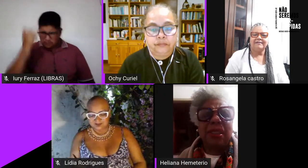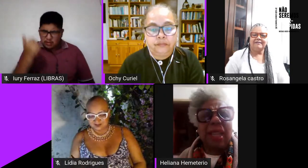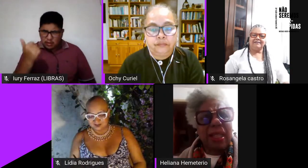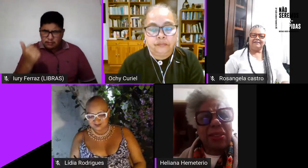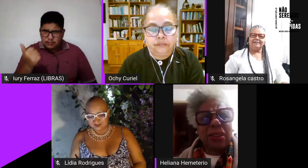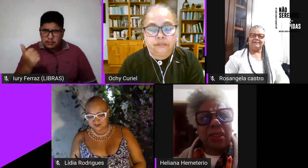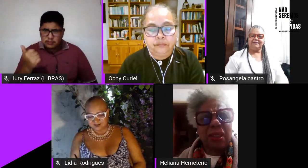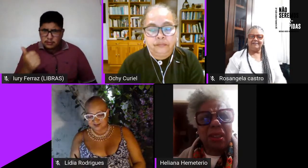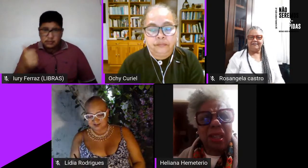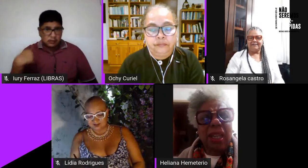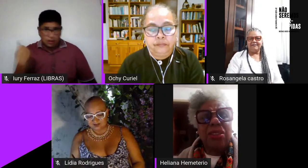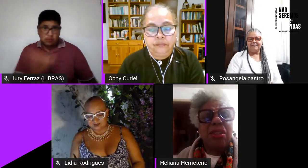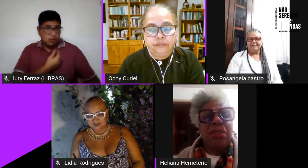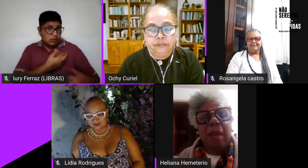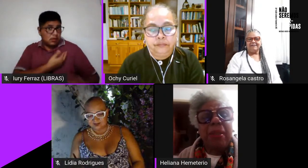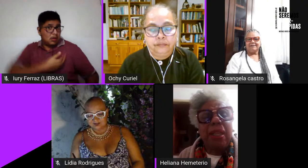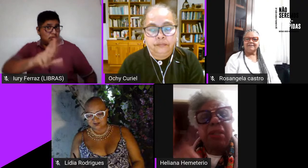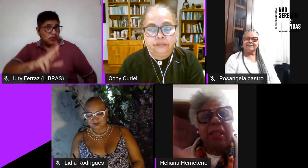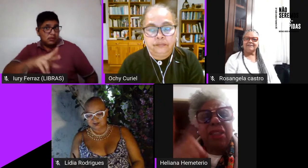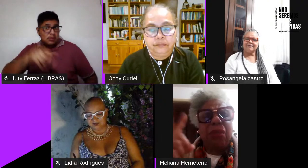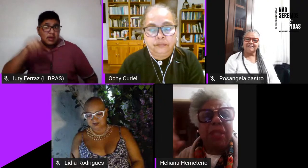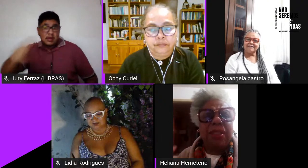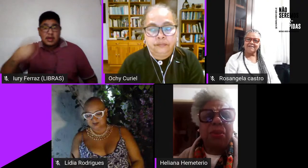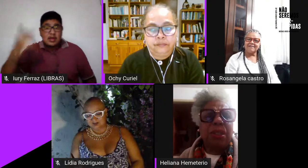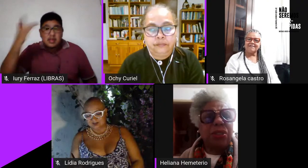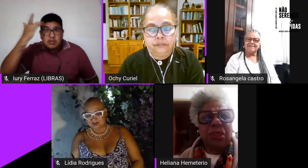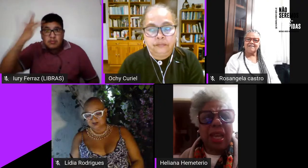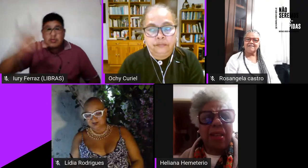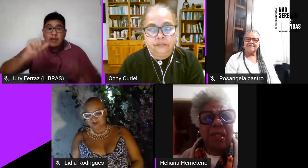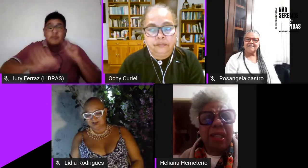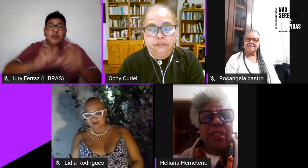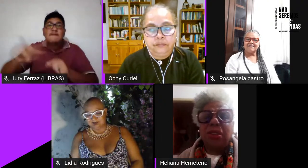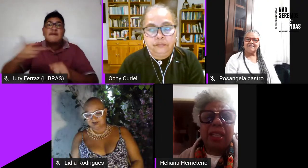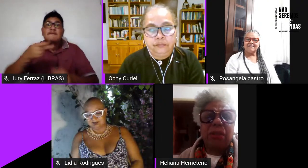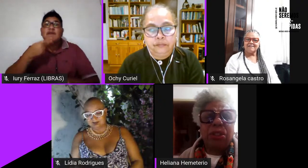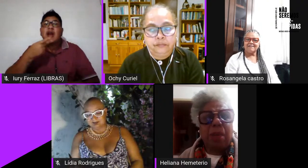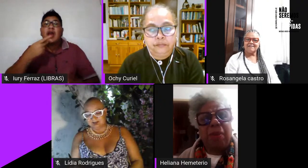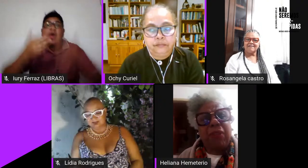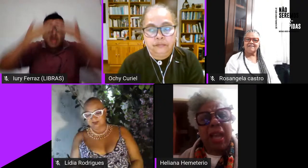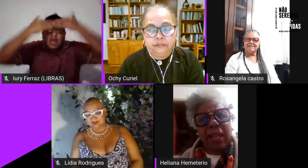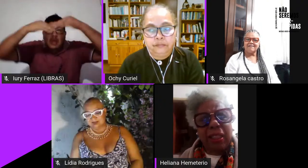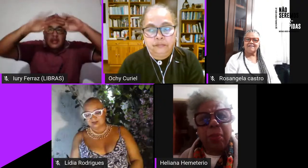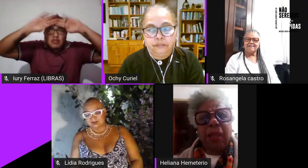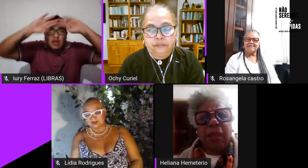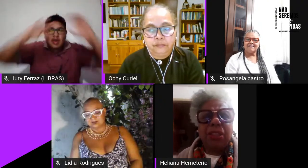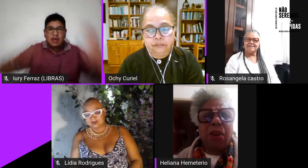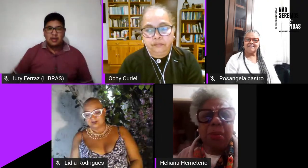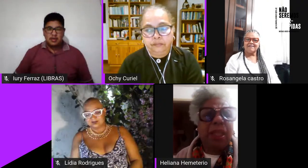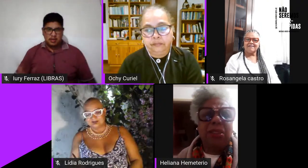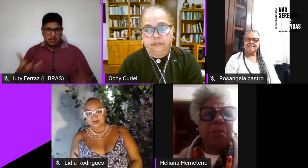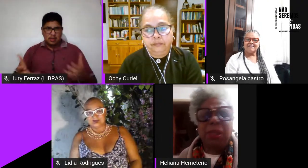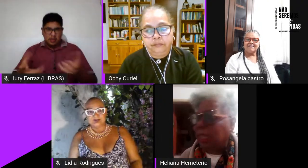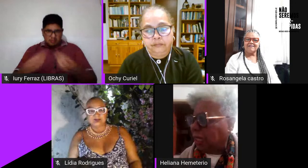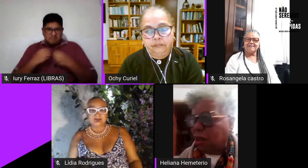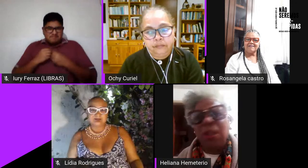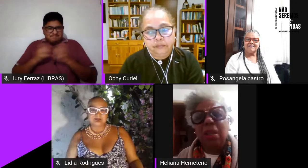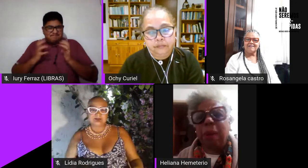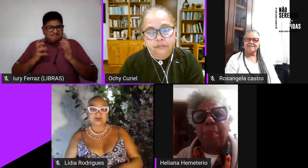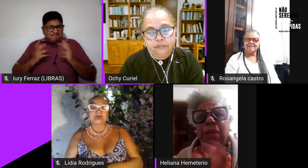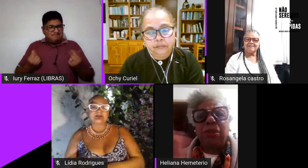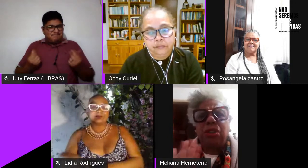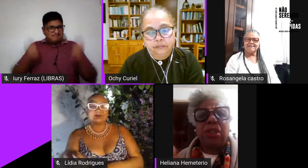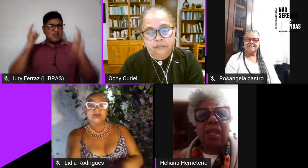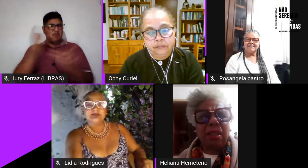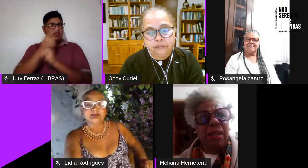religiosidade eles não sabem nem o que que eles vão fazer com orixá eles querem orixá ficar rico para arranjar homem e arranjar mulher não